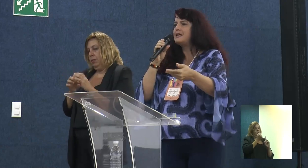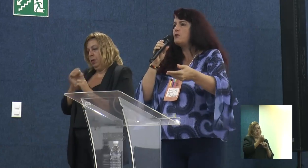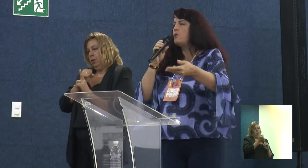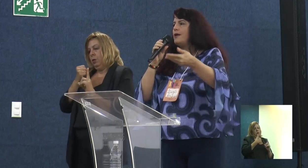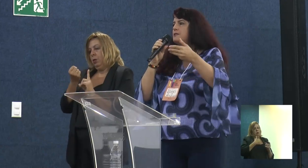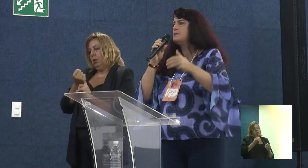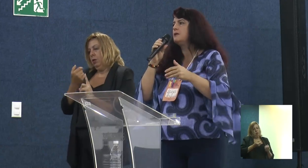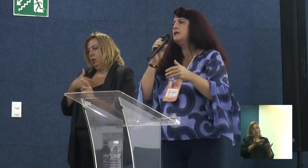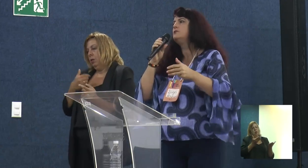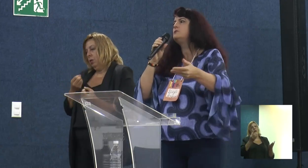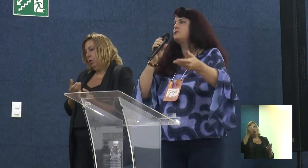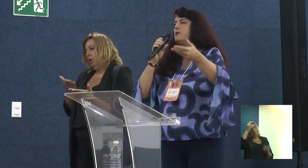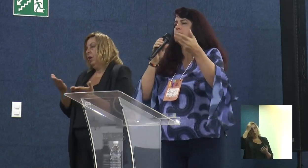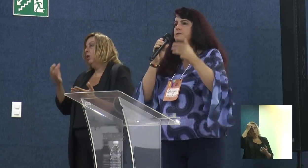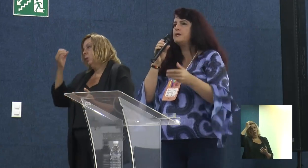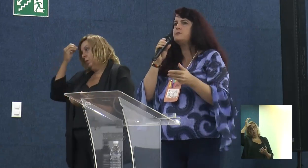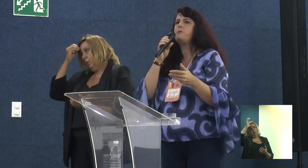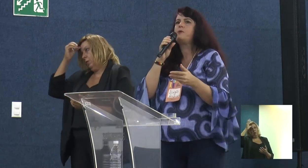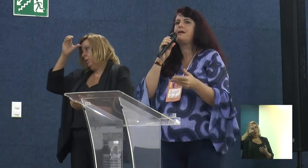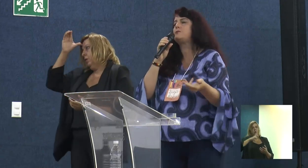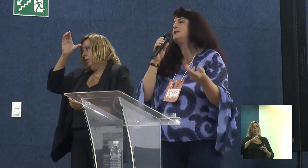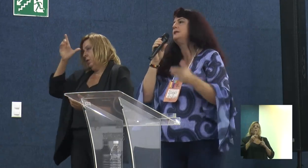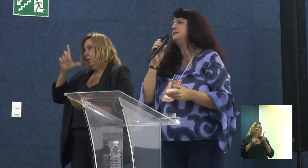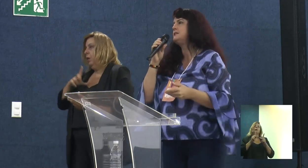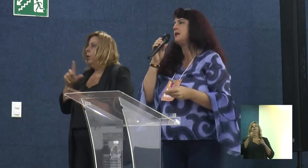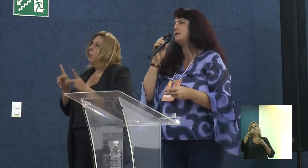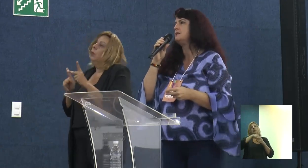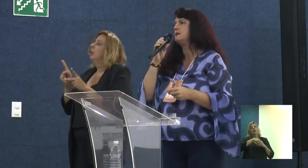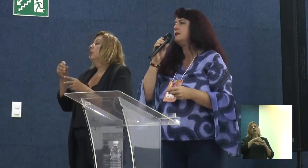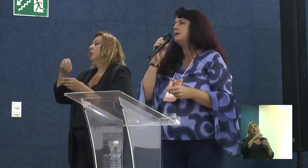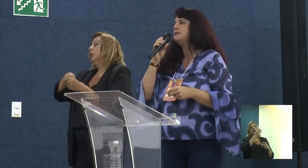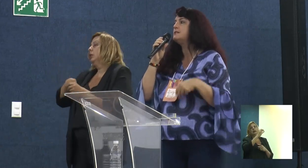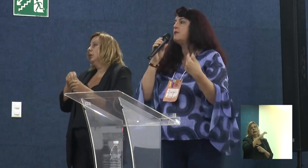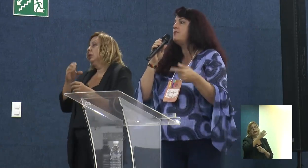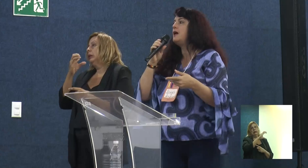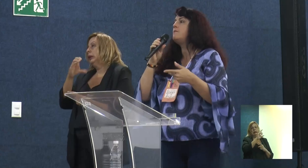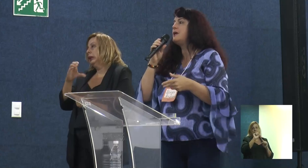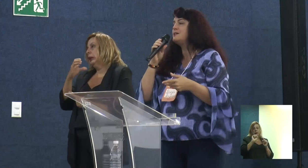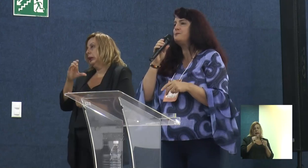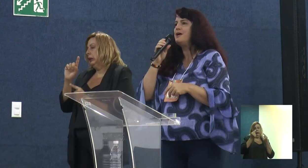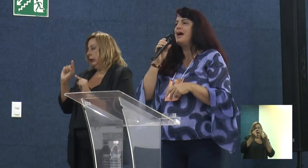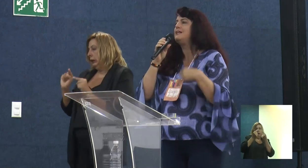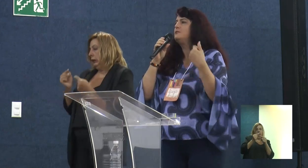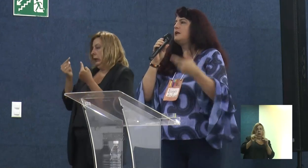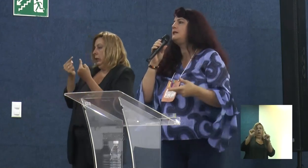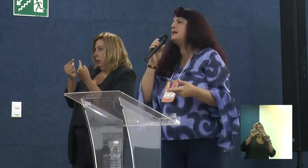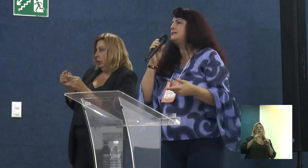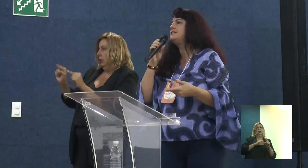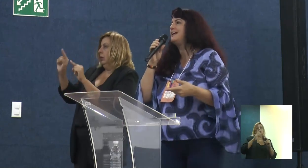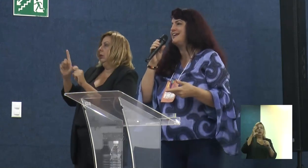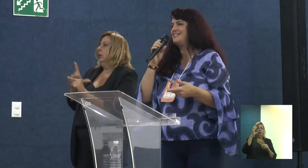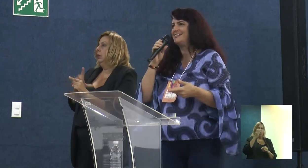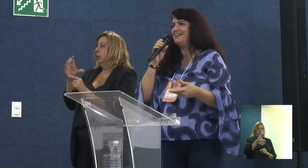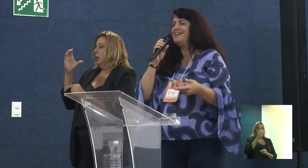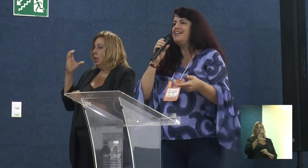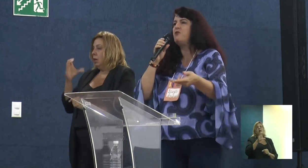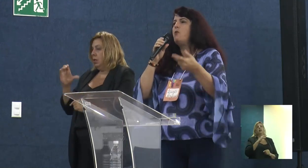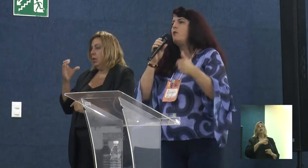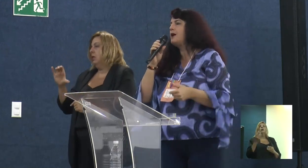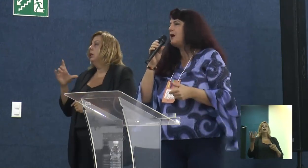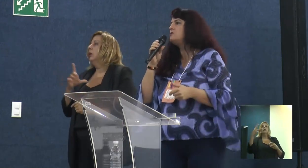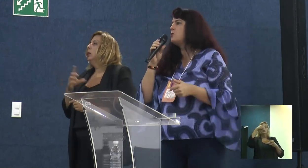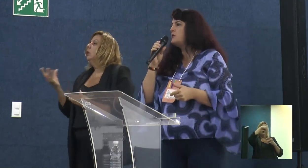trazer os conhecimentos populares para dentro da ciência. Desafiar mesmo a neutralidade da ciência,